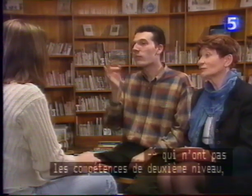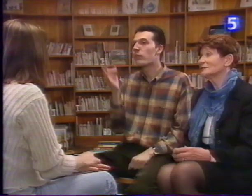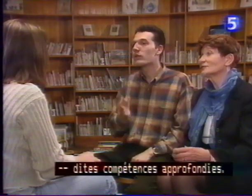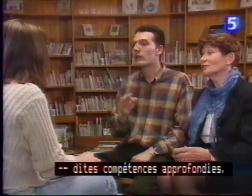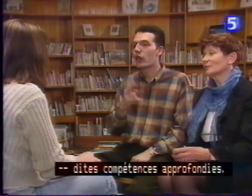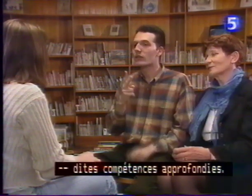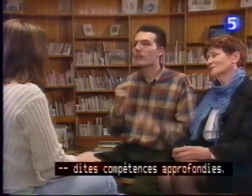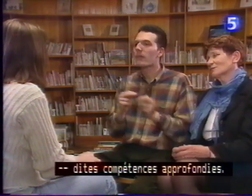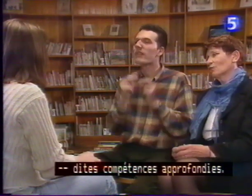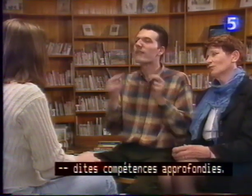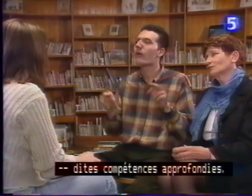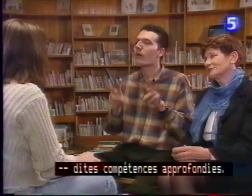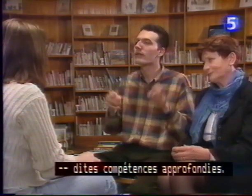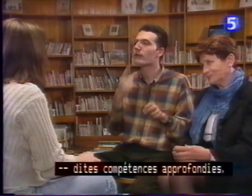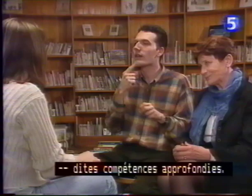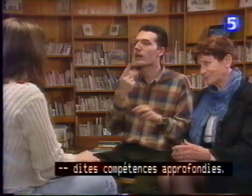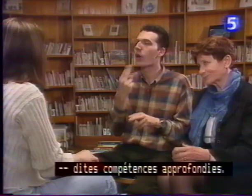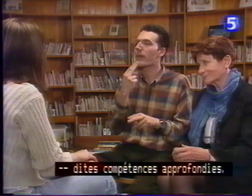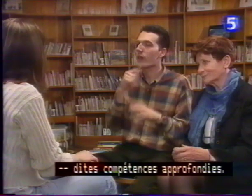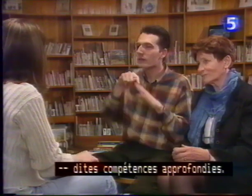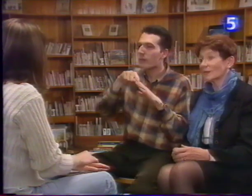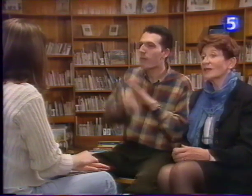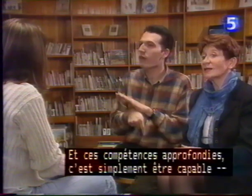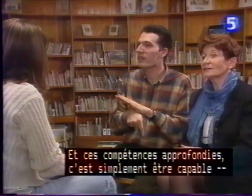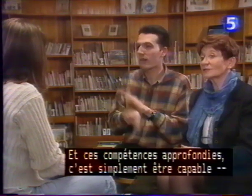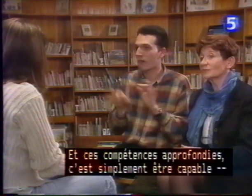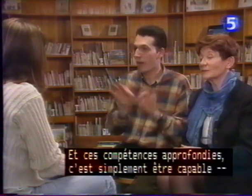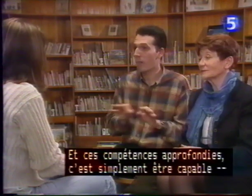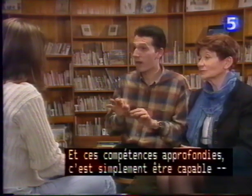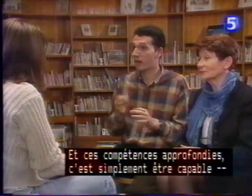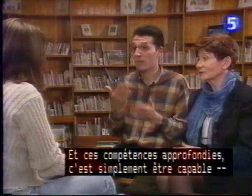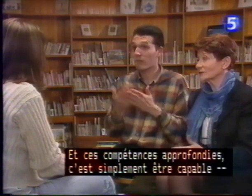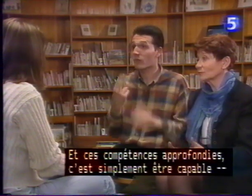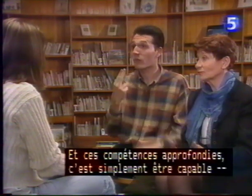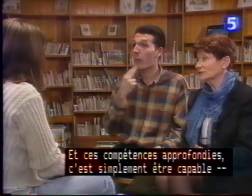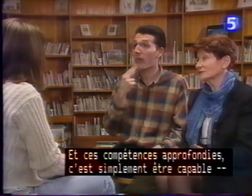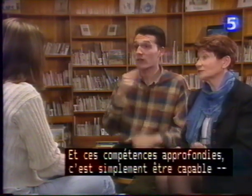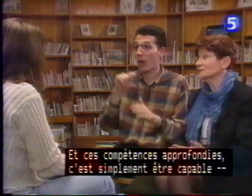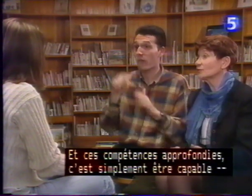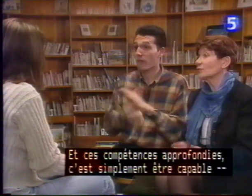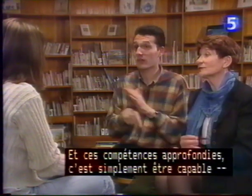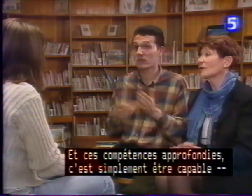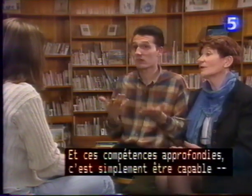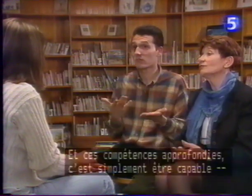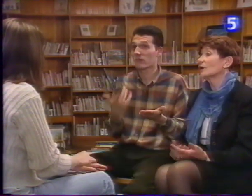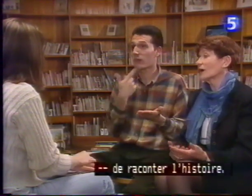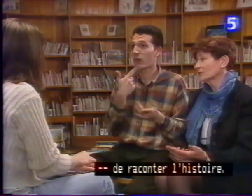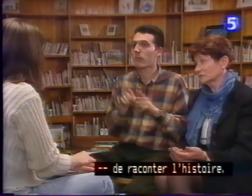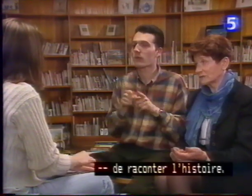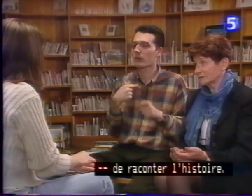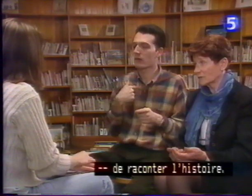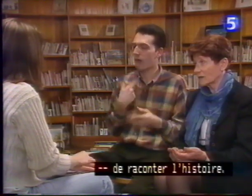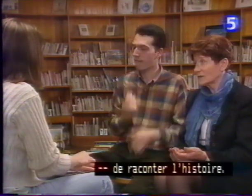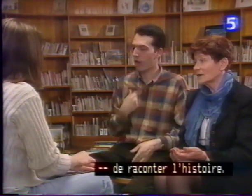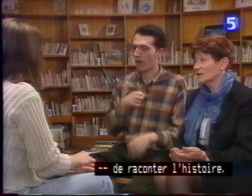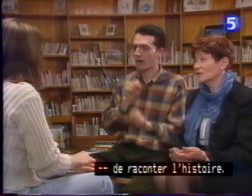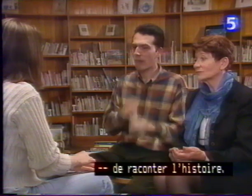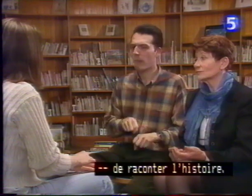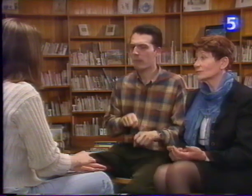compétences approfondies. Et ces compétences approfondies, c'est tout simplement être capable de raconter l'histoire. Or, on sait